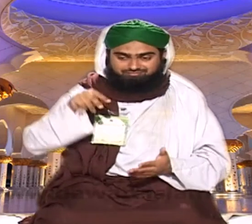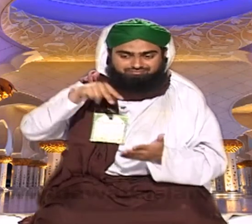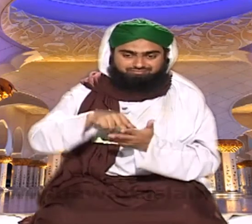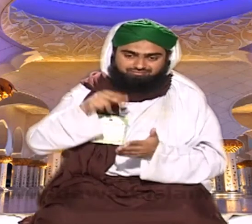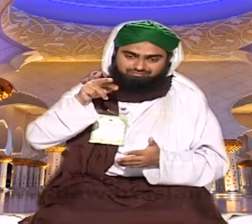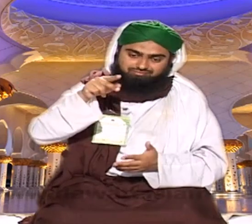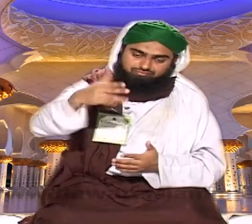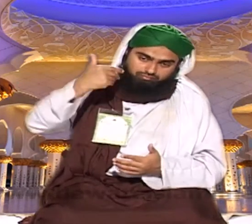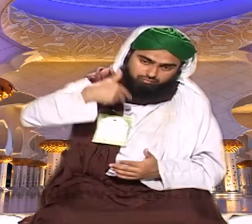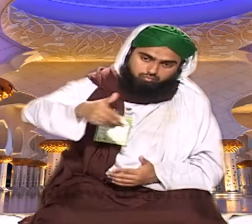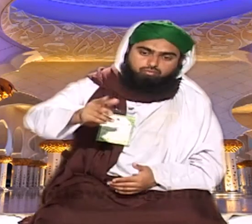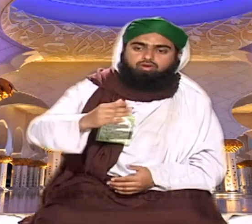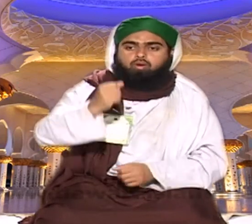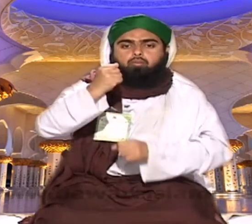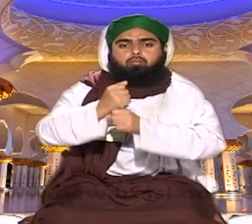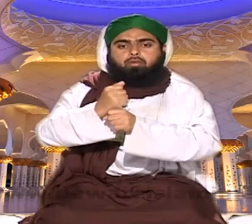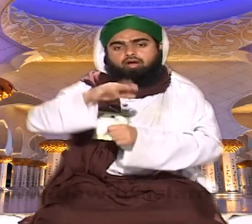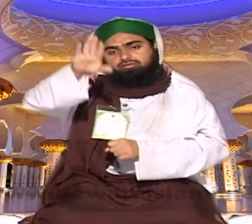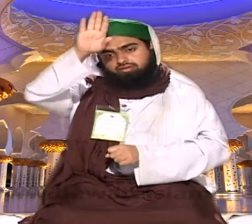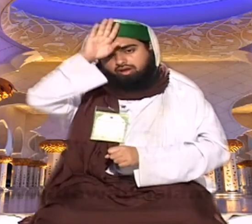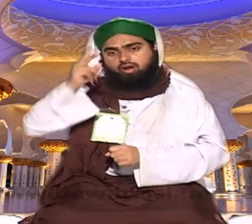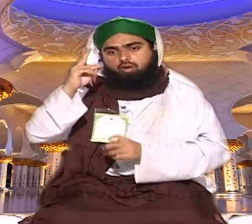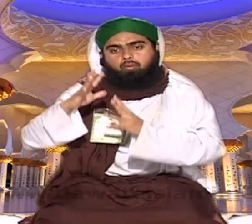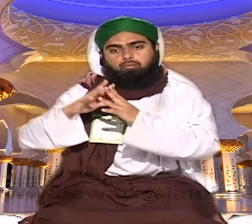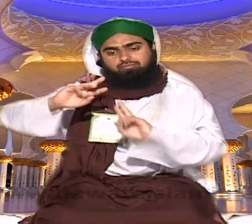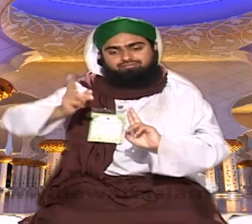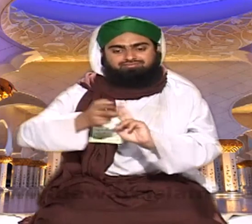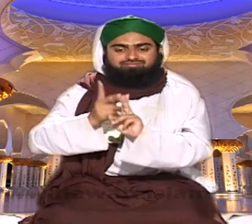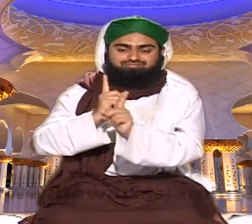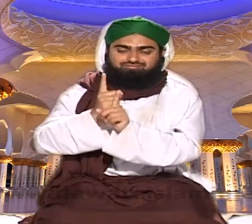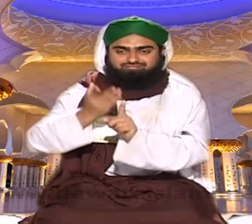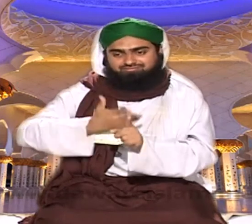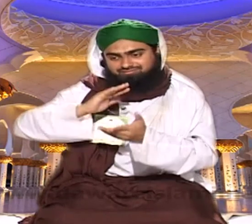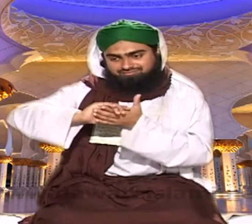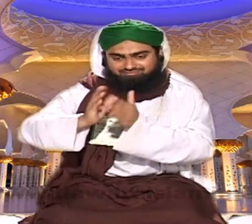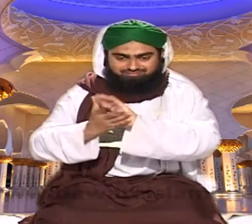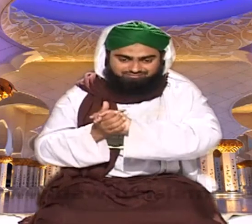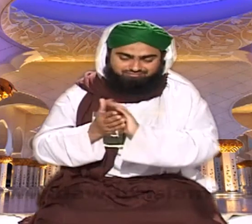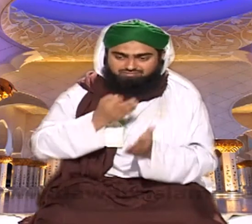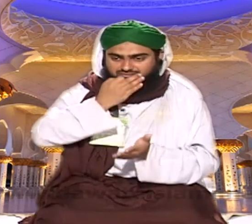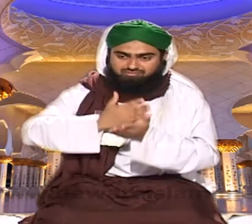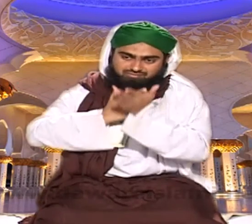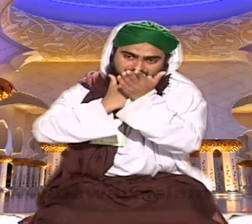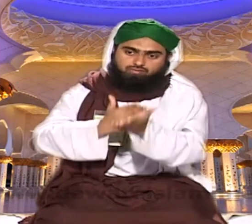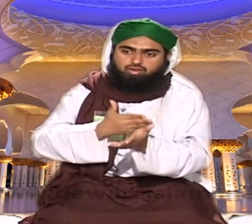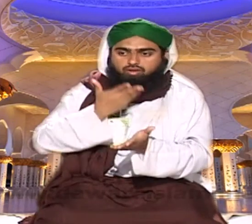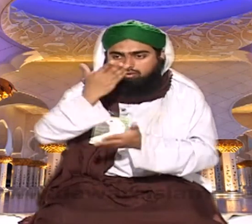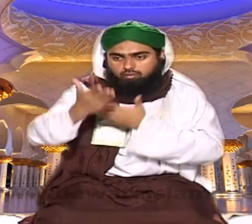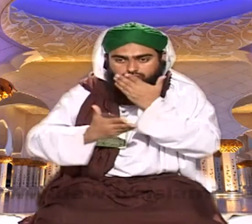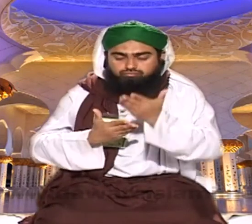پہنچا علیکس علیک کے بعد مدعوہ بیان کیا اور پھر سرکار کی بشارت سنائی کہ سرکار